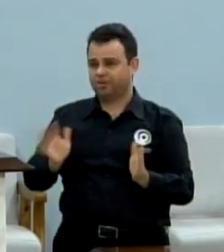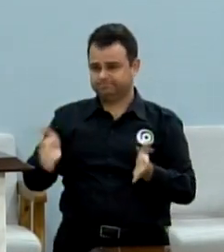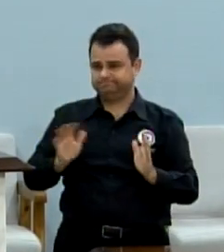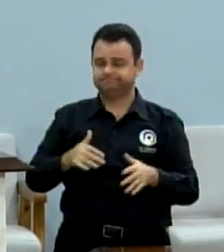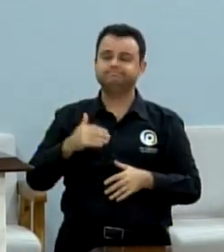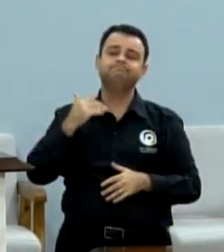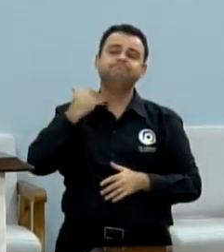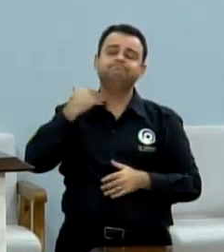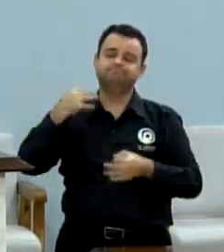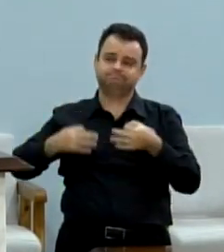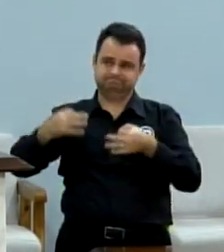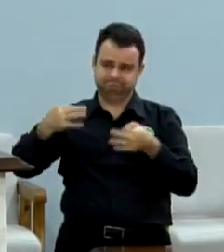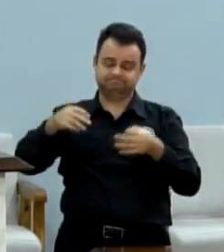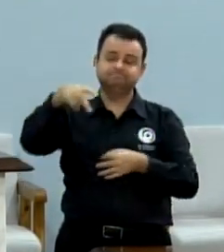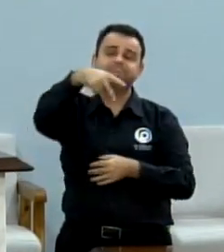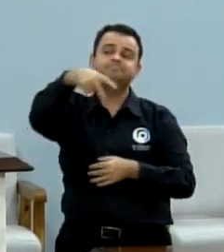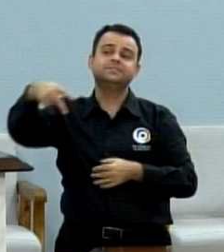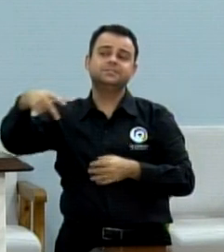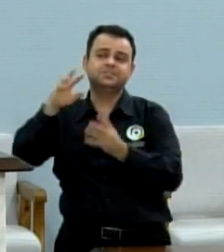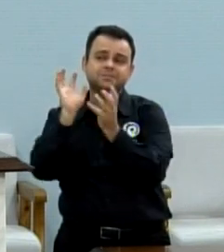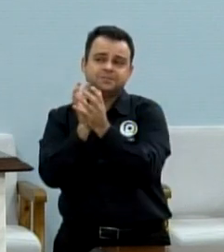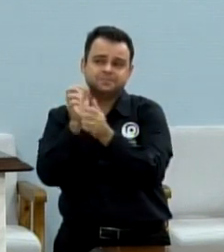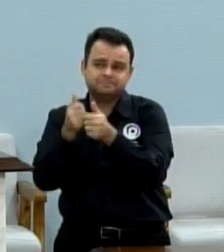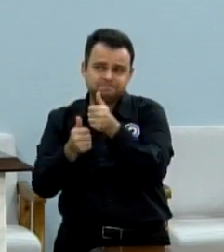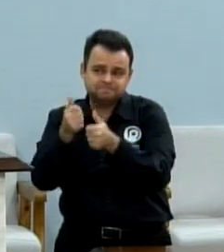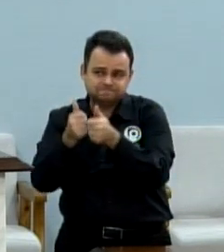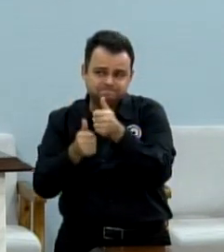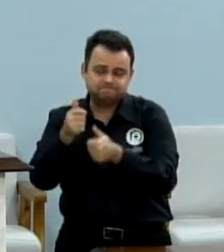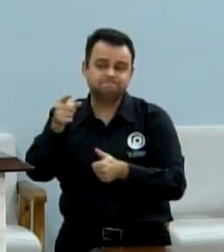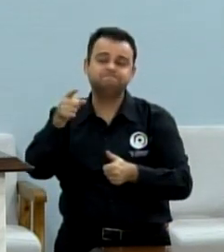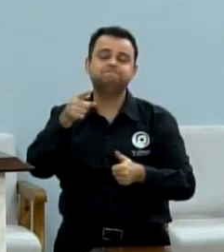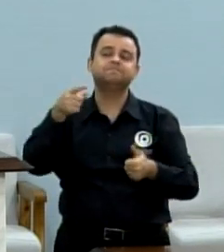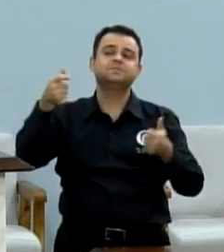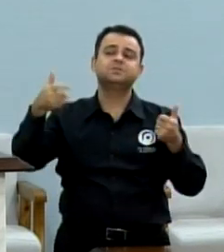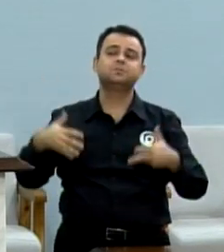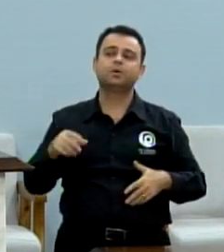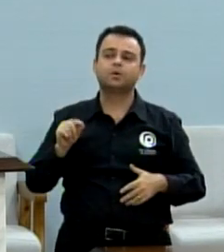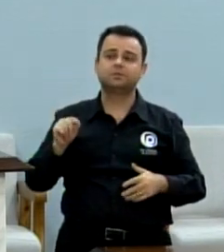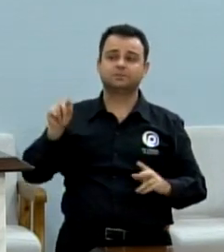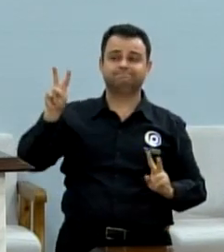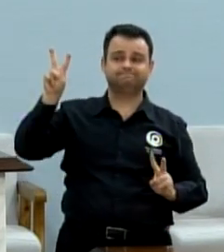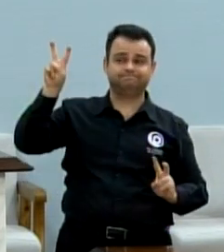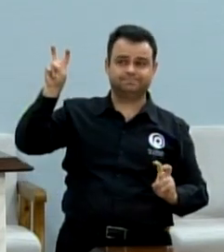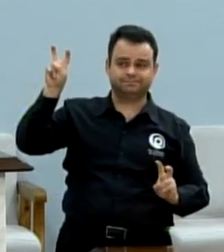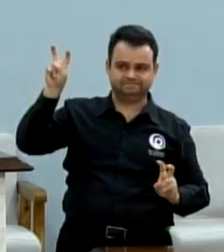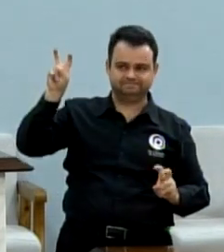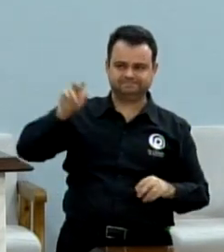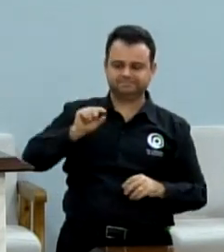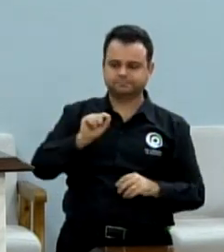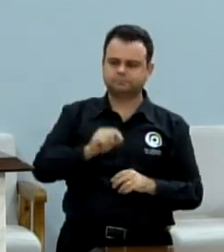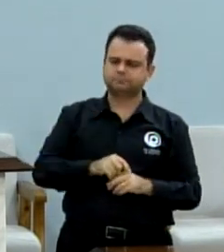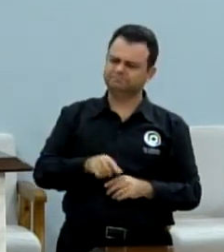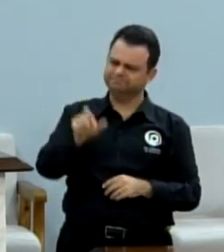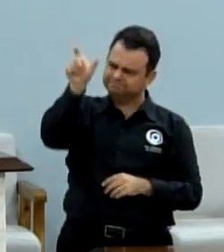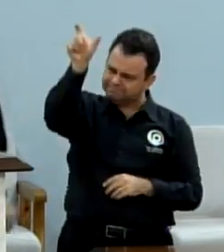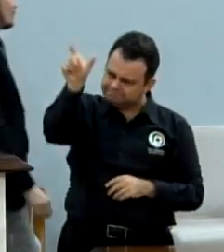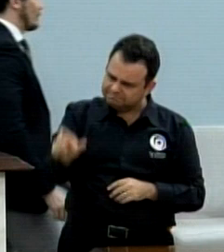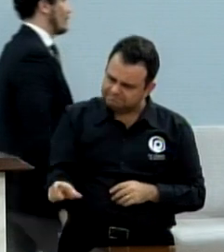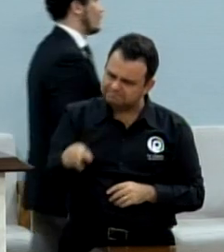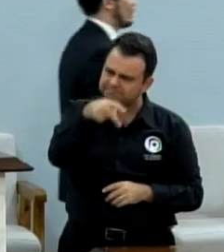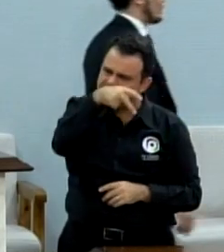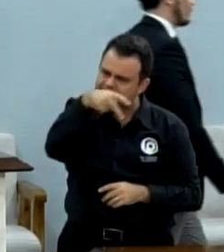juiz se referindo ao presidente do América. Não consigo realmente ver uma mínima boa-fé da parte requerida.